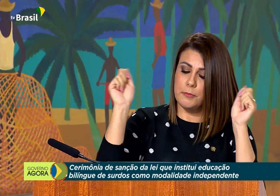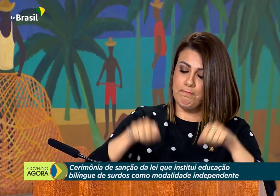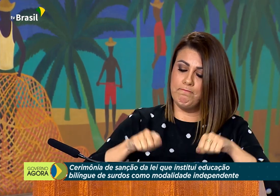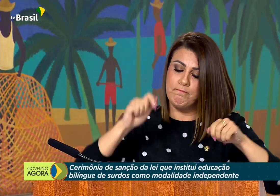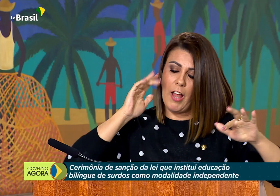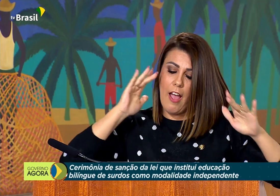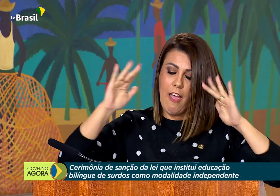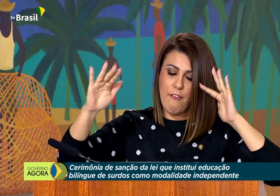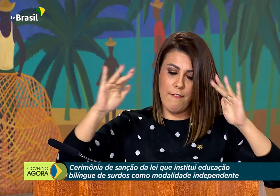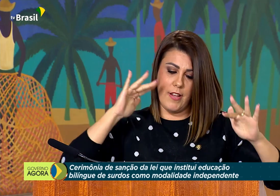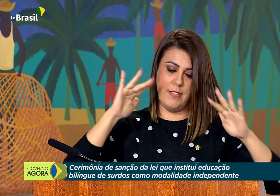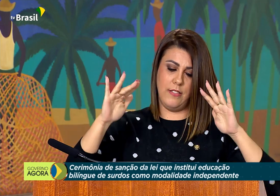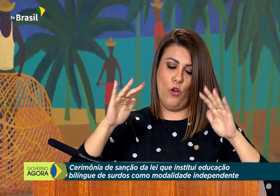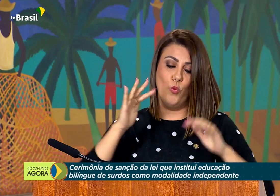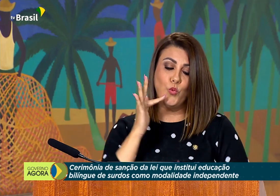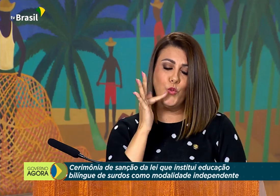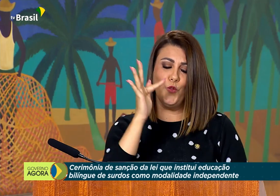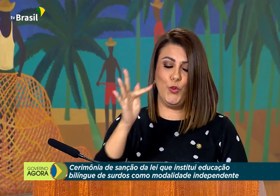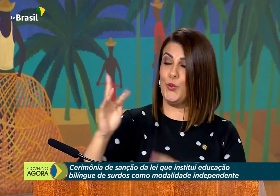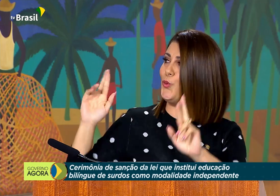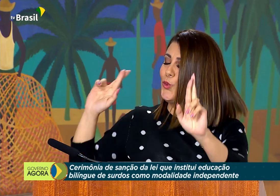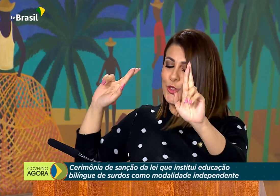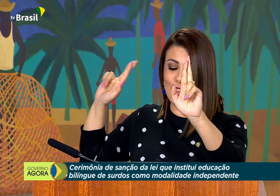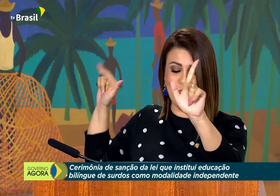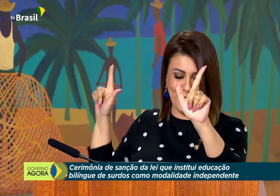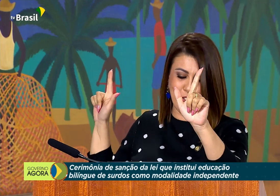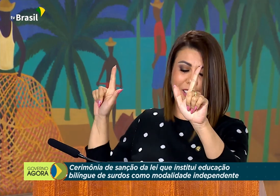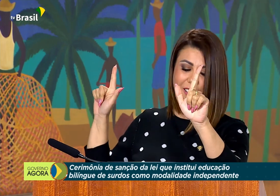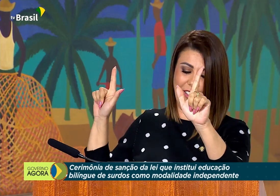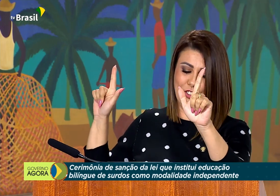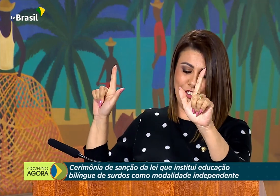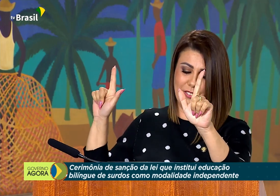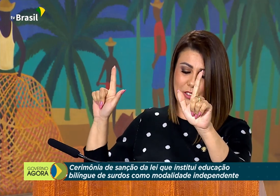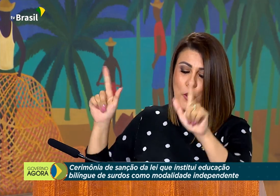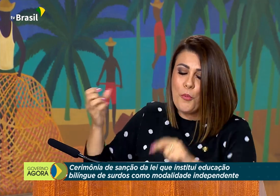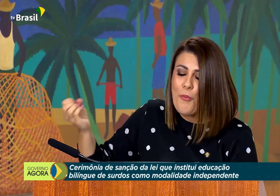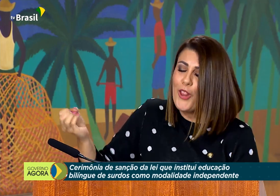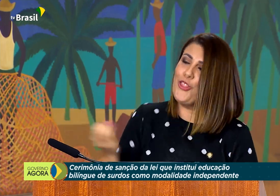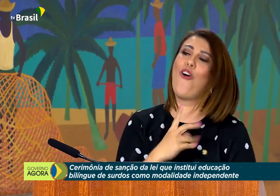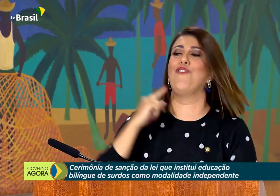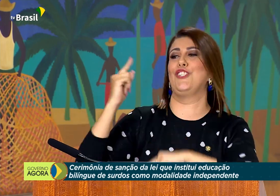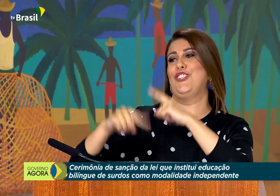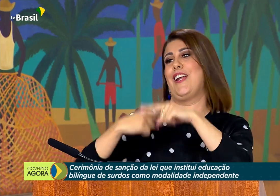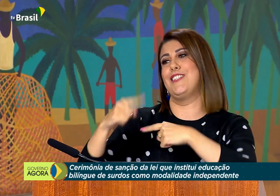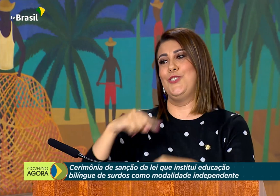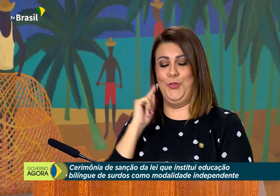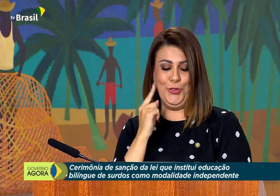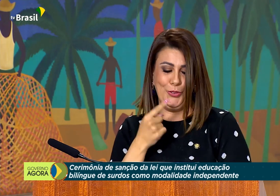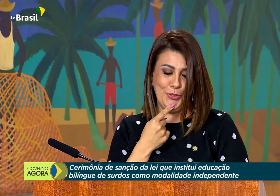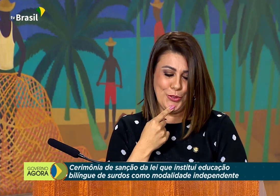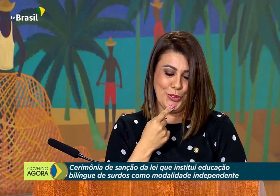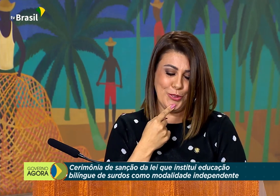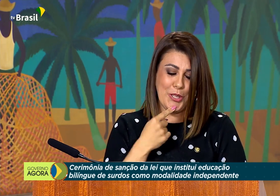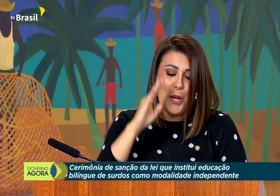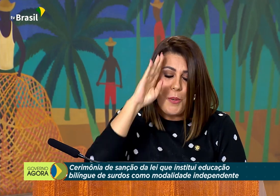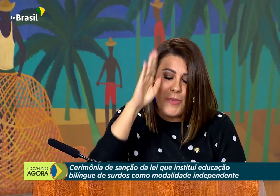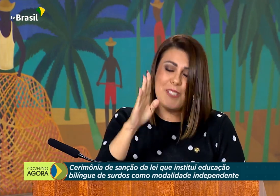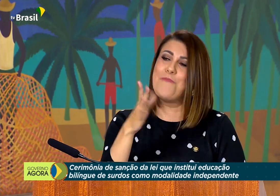A criação dessa modalidade traz uma reflexão e o sonho de um futuro diferente para a